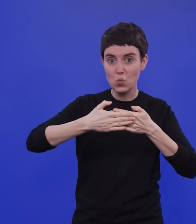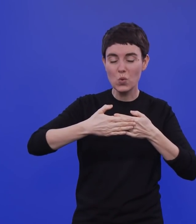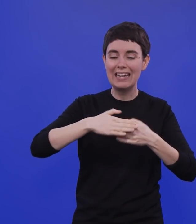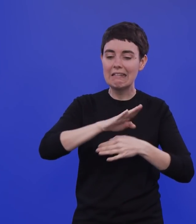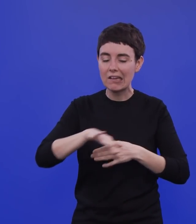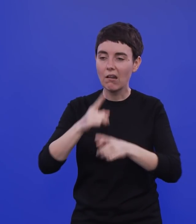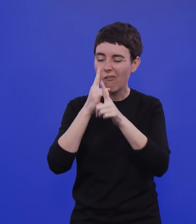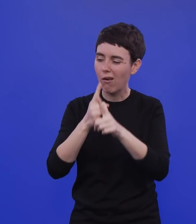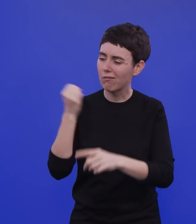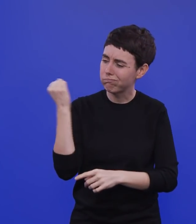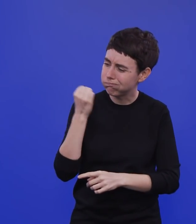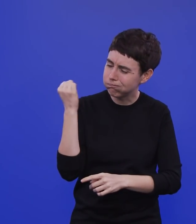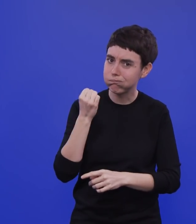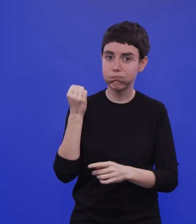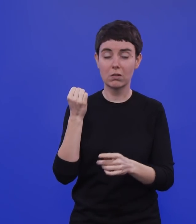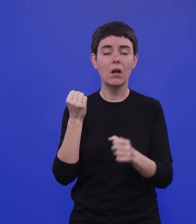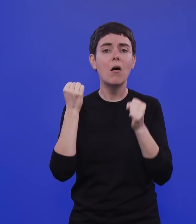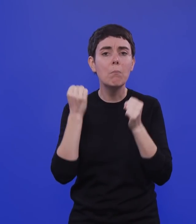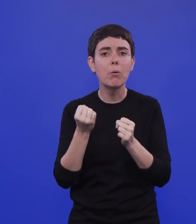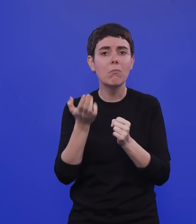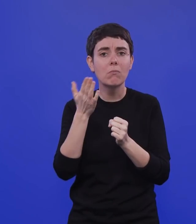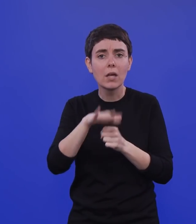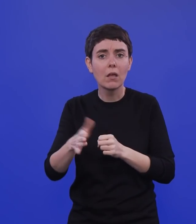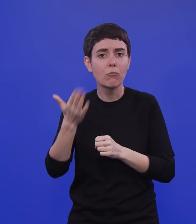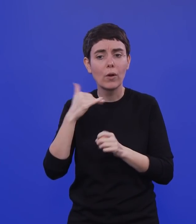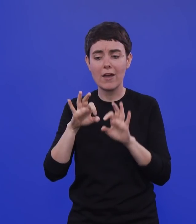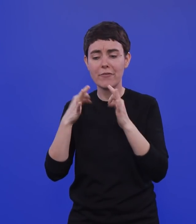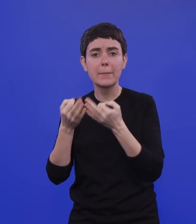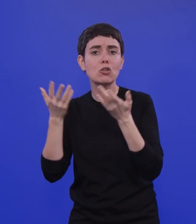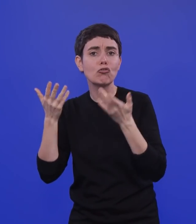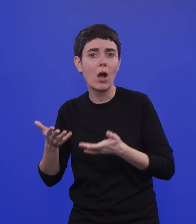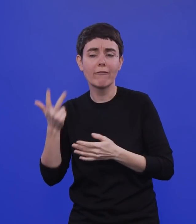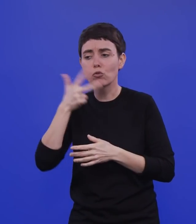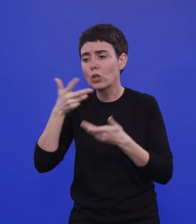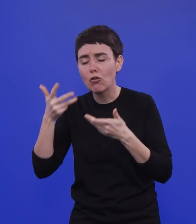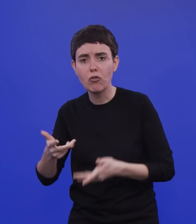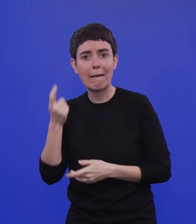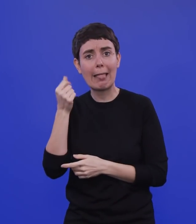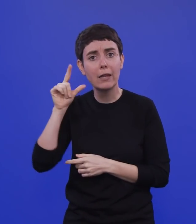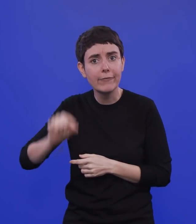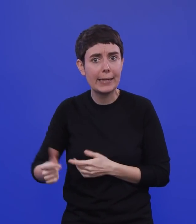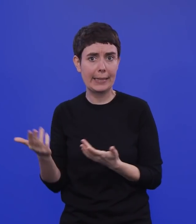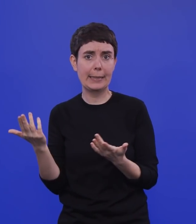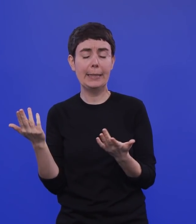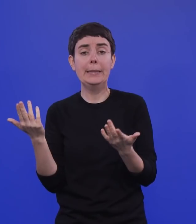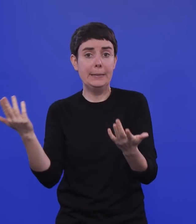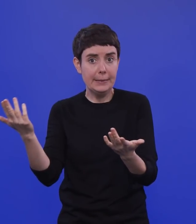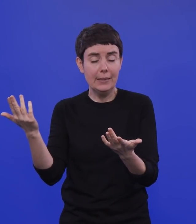Familien mit ohnehin schlechteren Startschwierigkeiten, zum Beispiel aus sozioökonomischen Gründen. Aber auch, was für Folgen Isolation